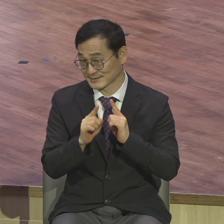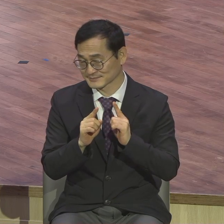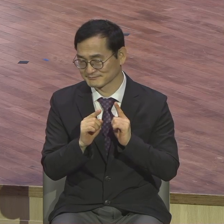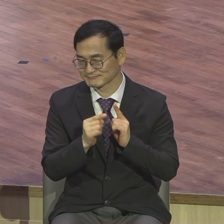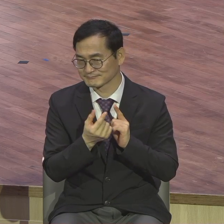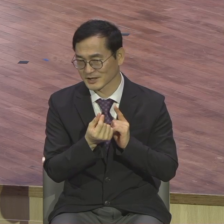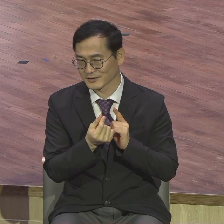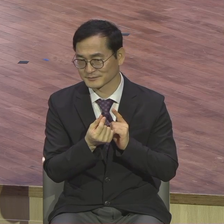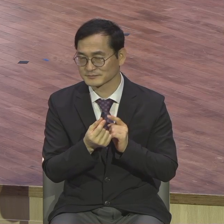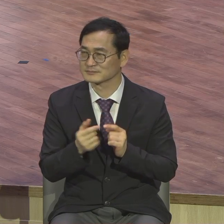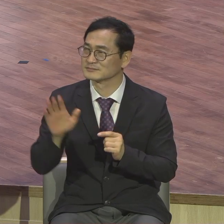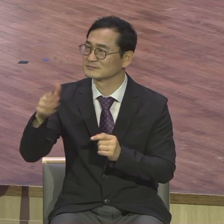한번 감당하겠습니까